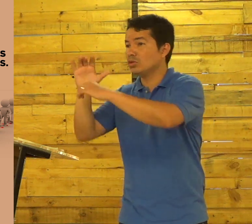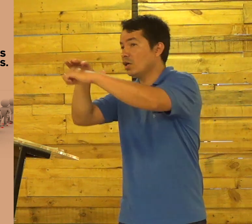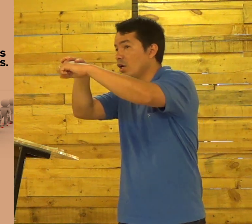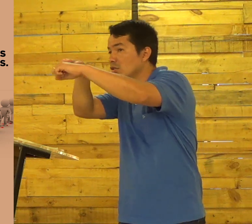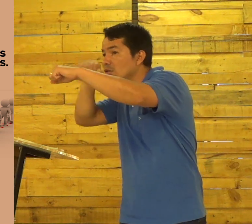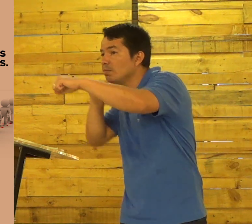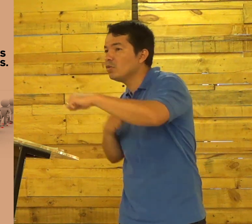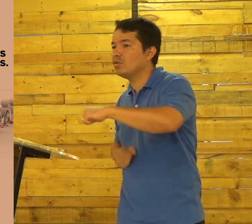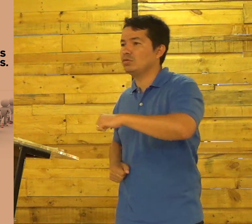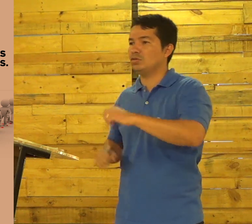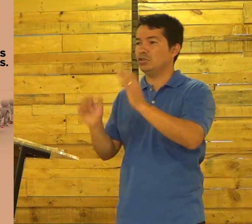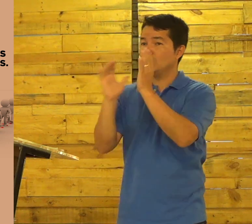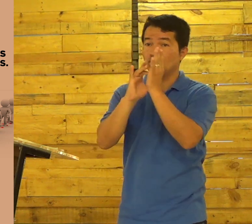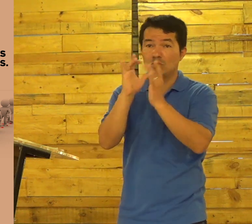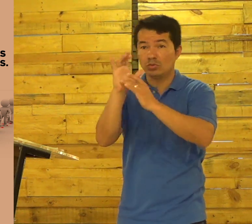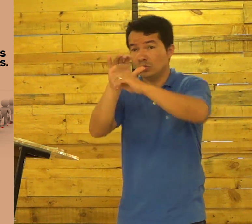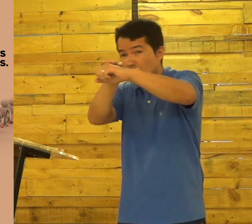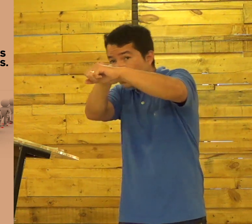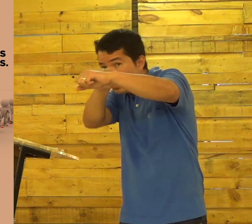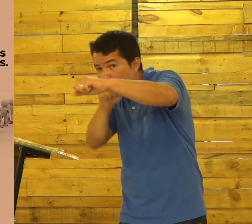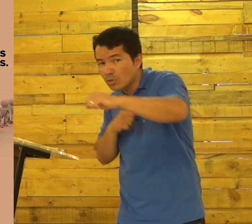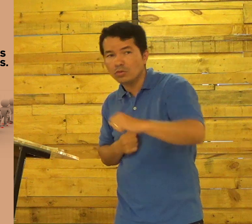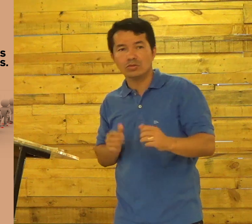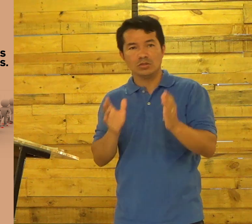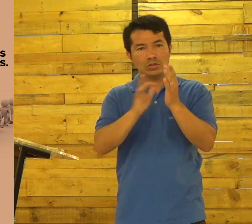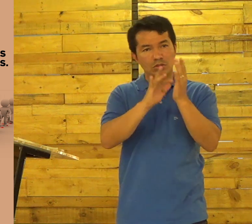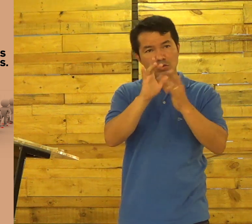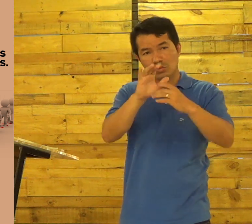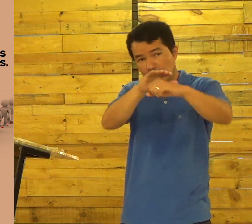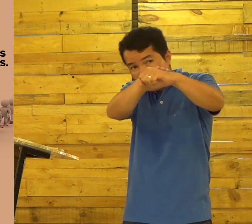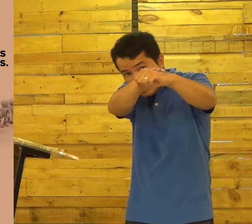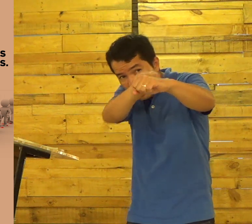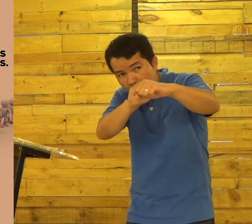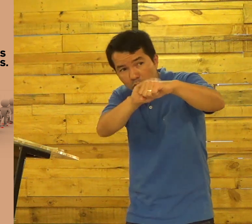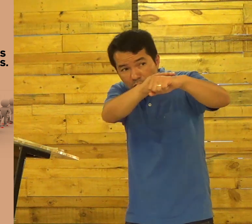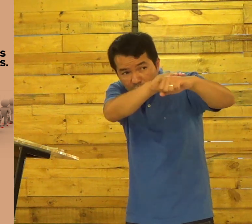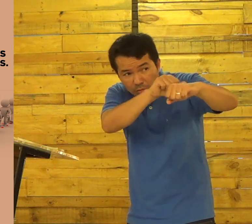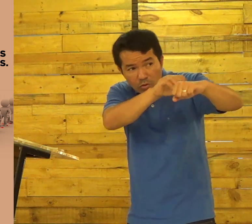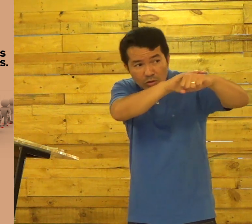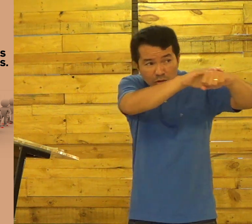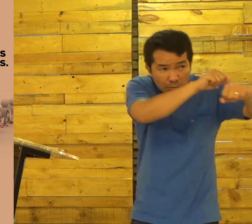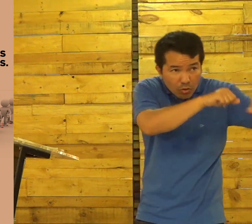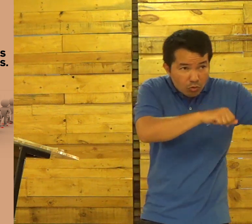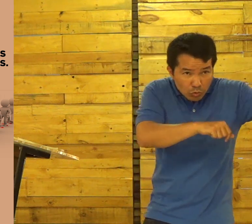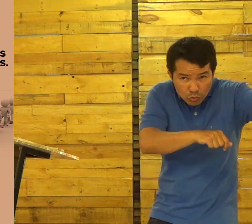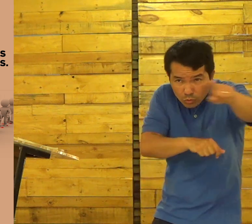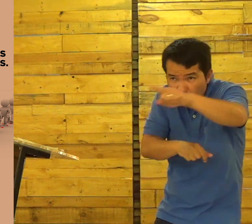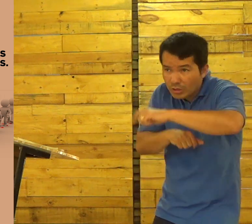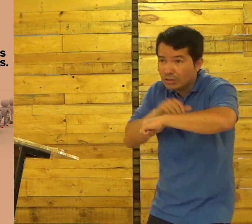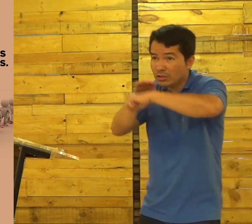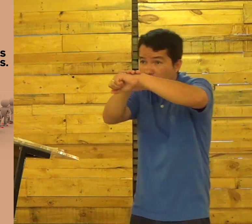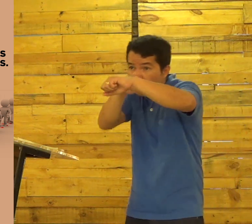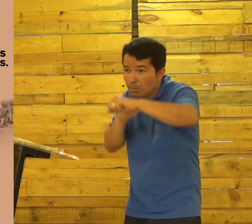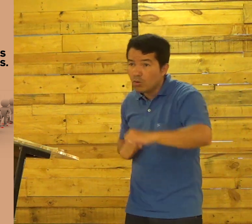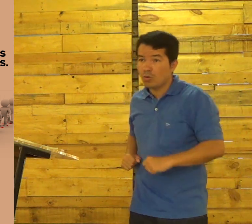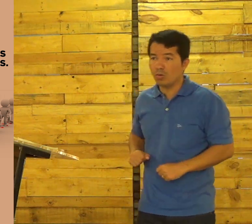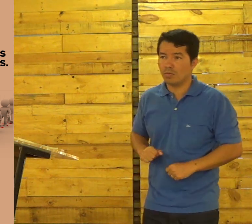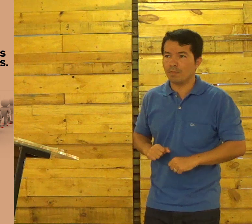Mas Jesus Também Chama você Chama você Você Você Você Chama